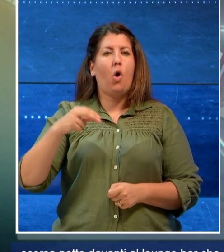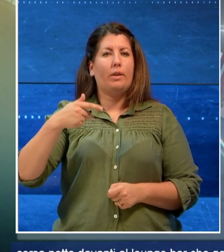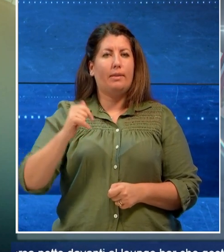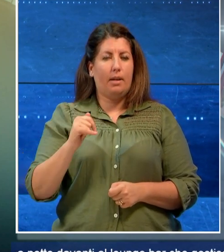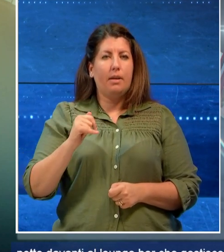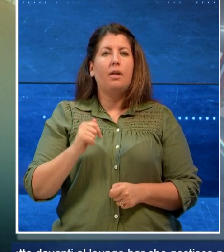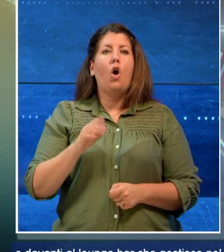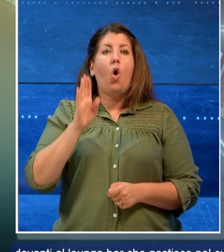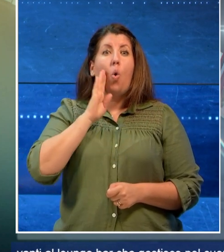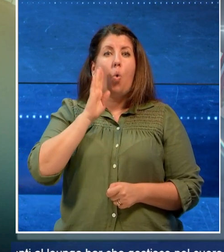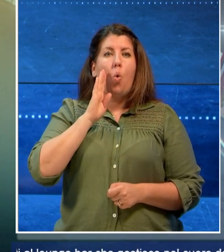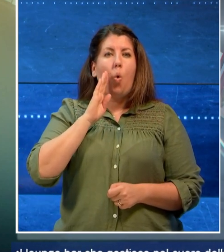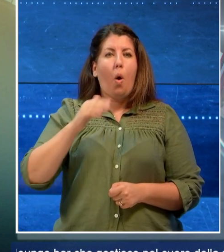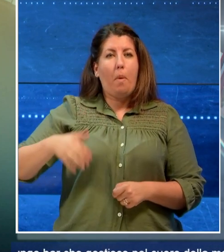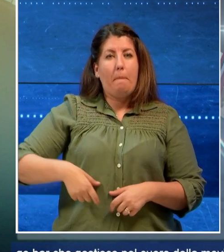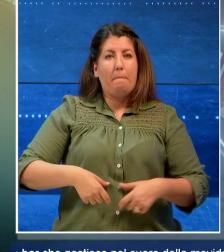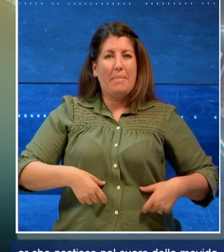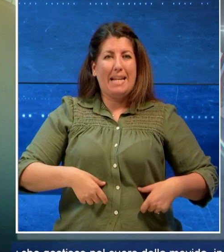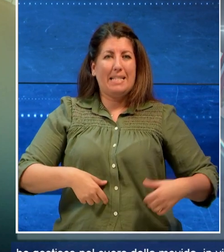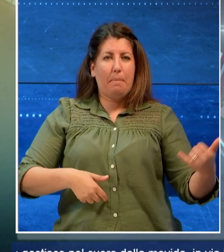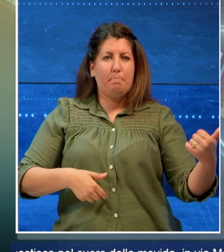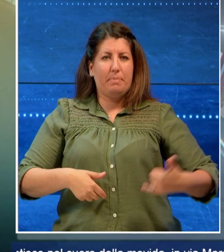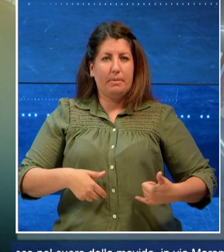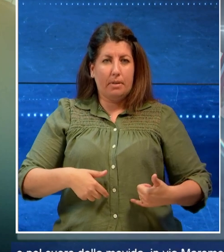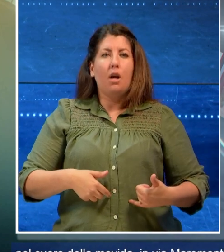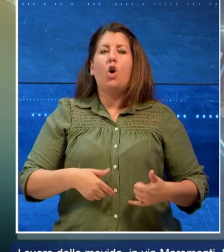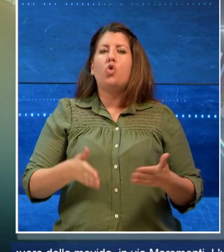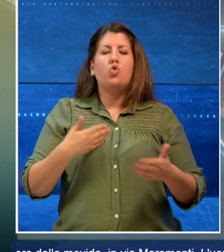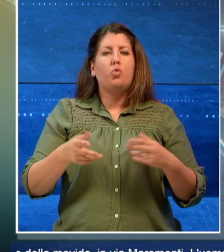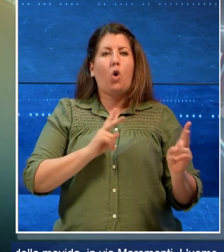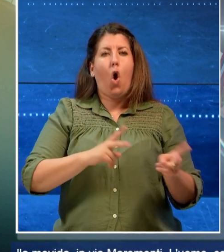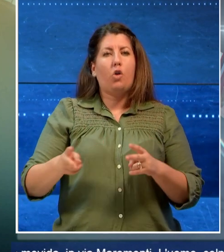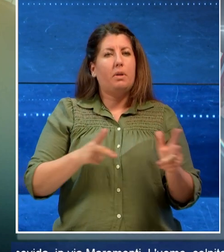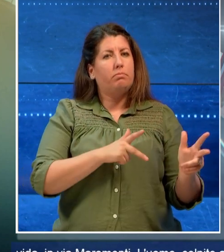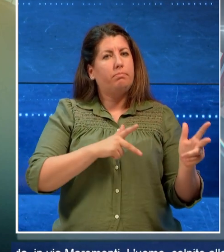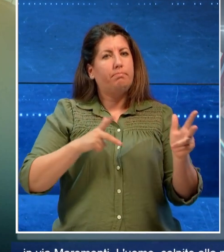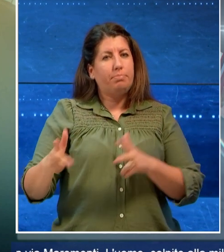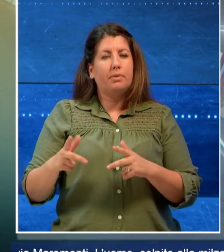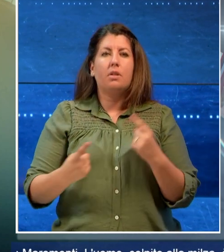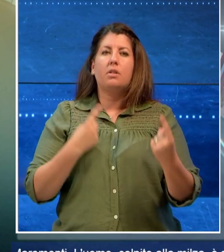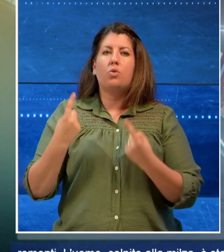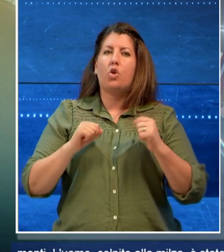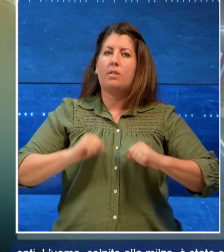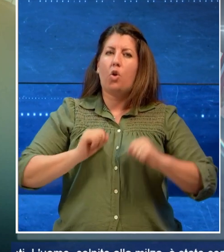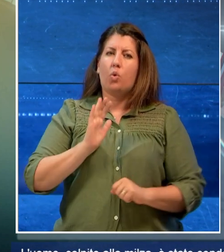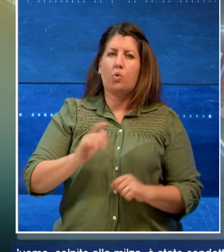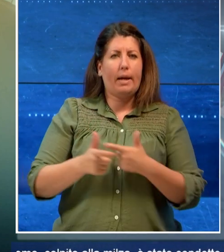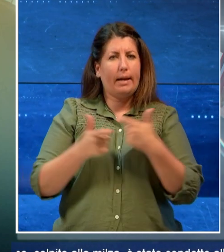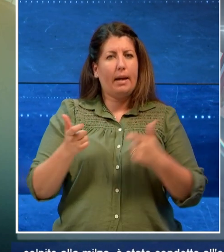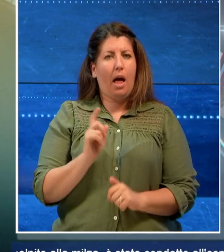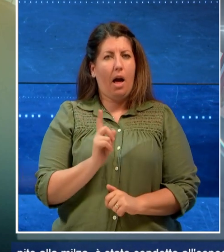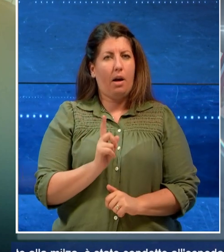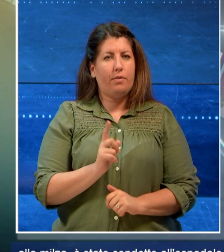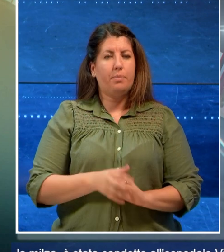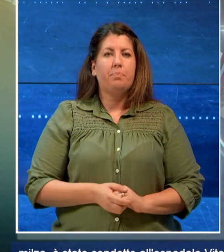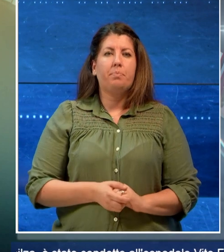'uomo colpito alla milza è stato portato in ospedale. Le sue condizioni non sarebbero gravi. L